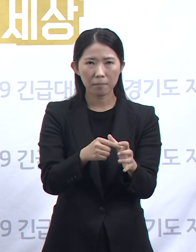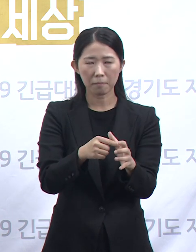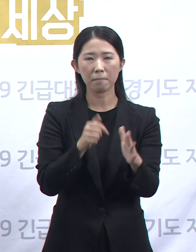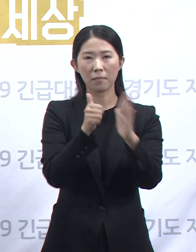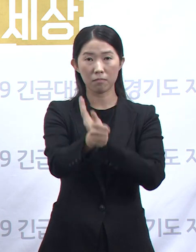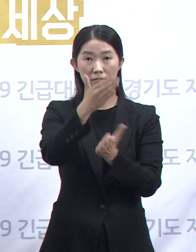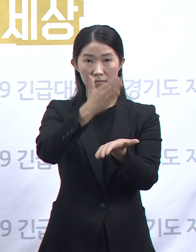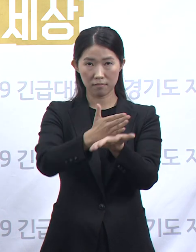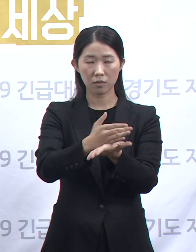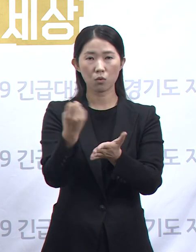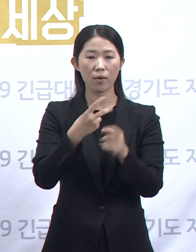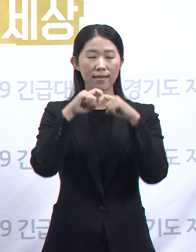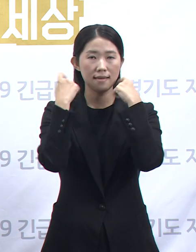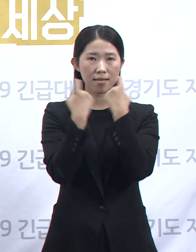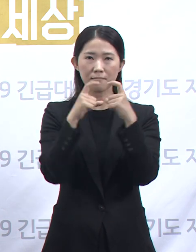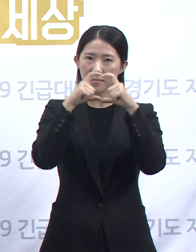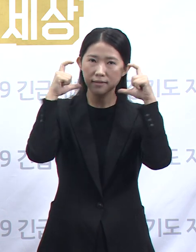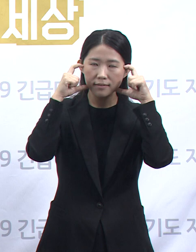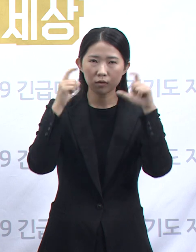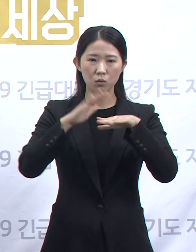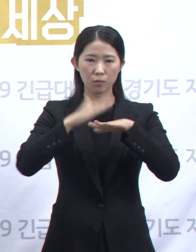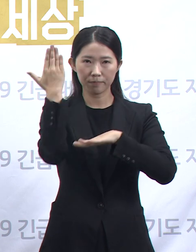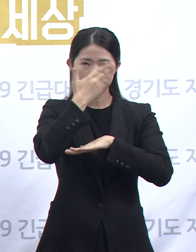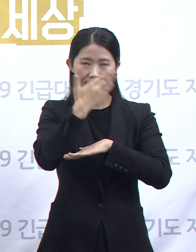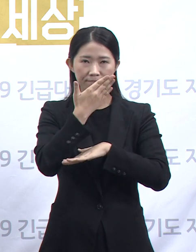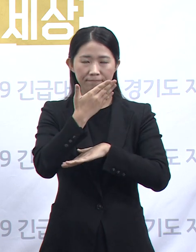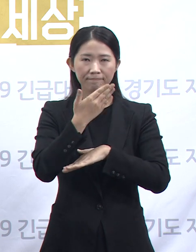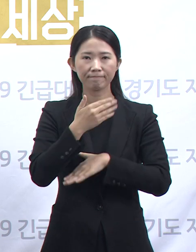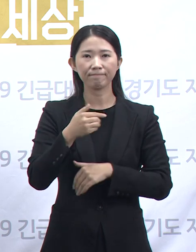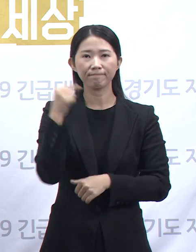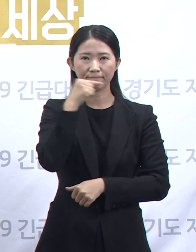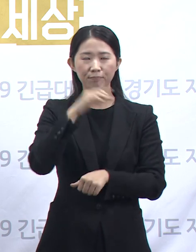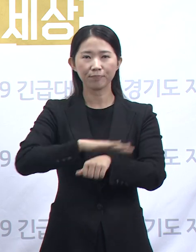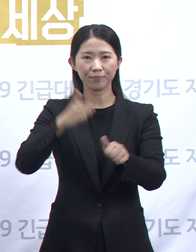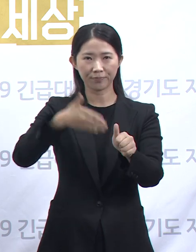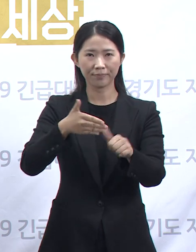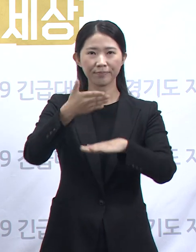방역수칙을 철저히 준수해 주실 것을 당부드립니다. 감사합니다.